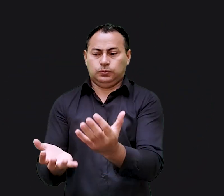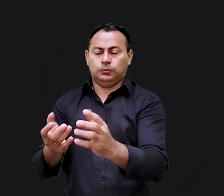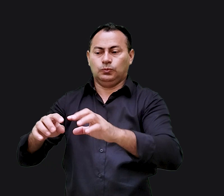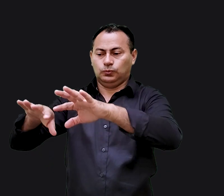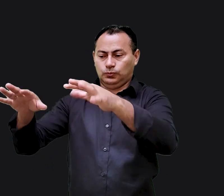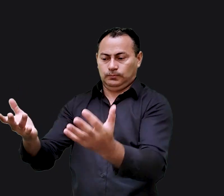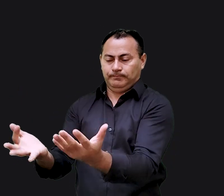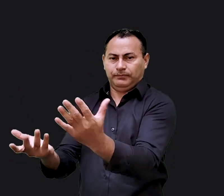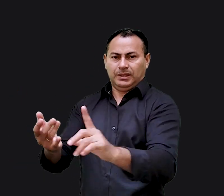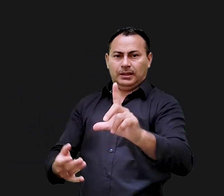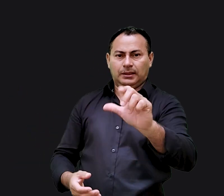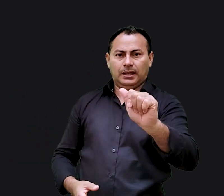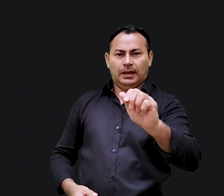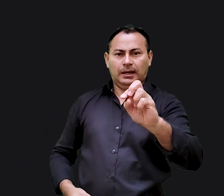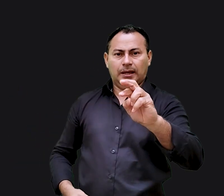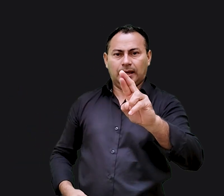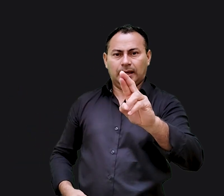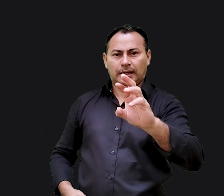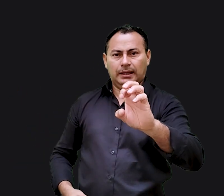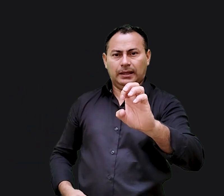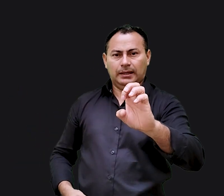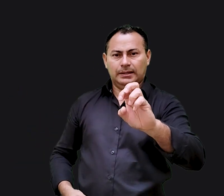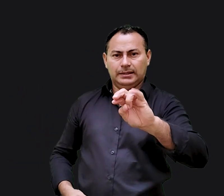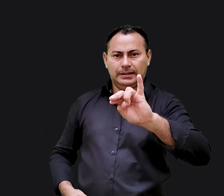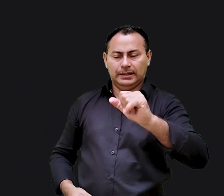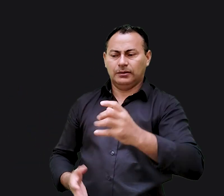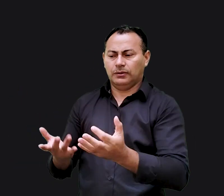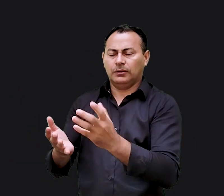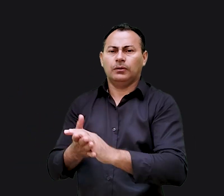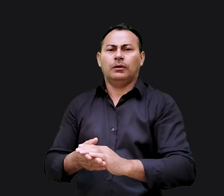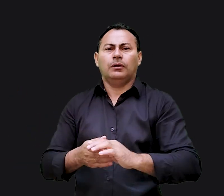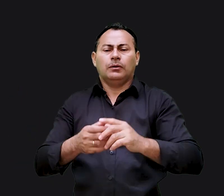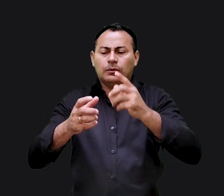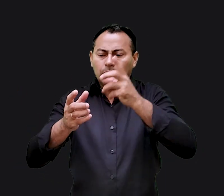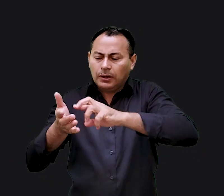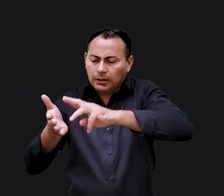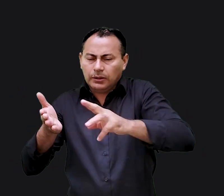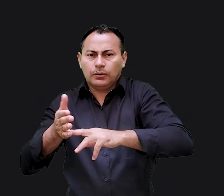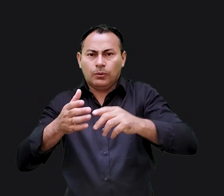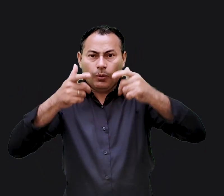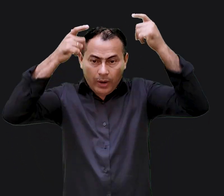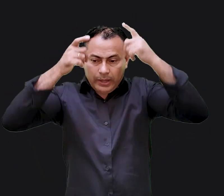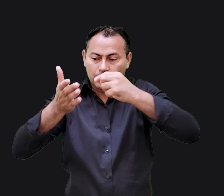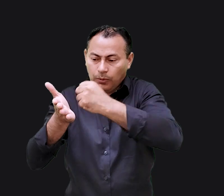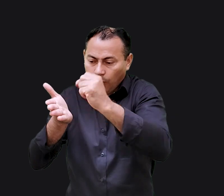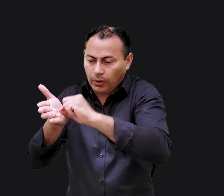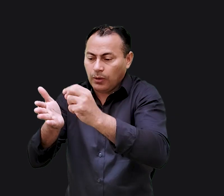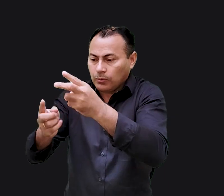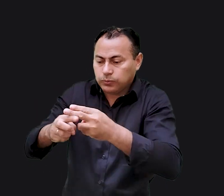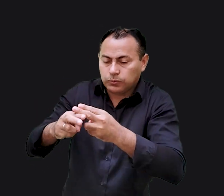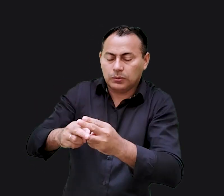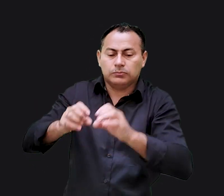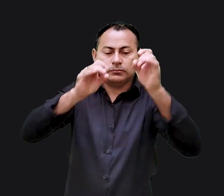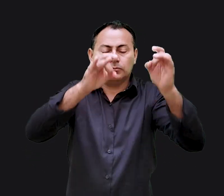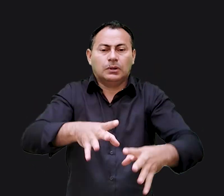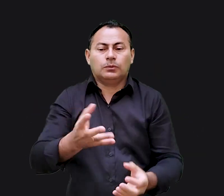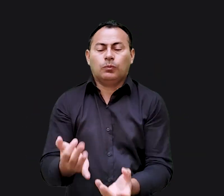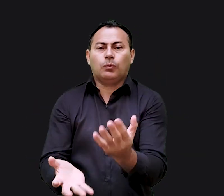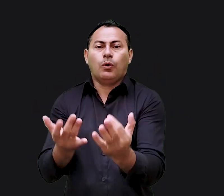a lareira estava acesa. Conforme o rolo ia sendo lido, o rei o cortava com uma faca e jogava os